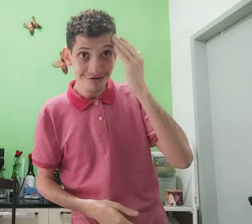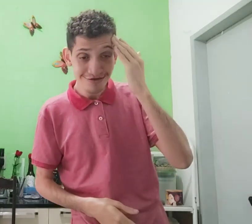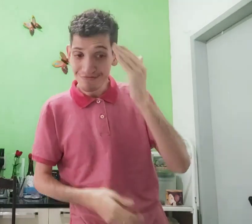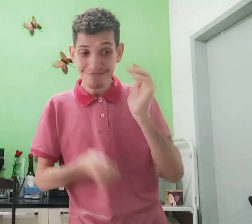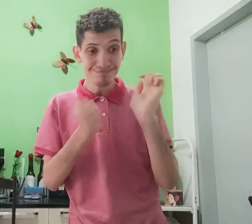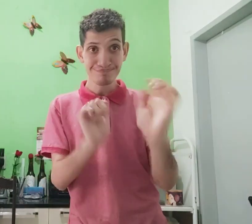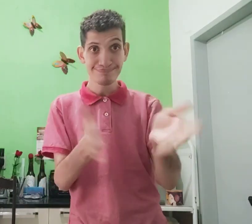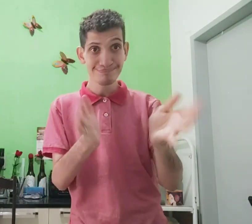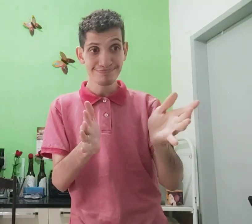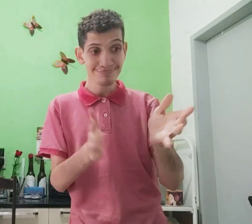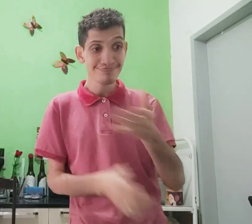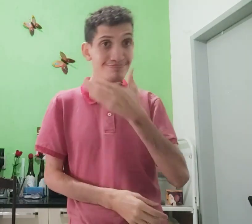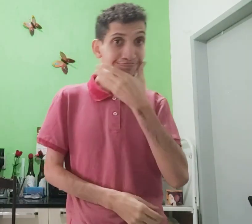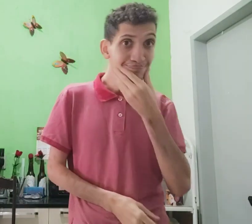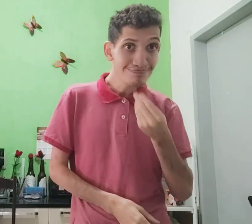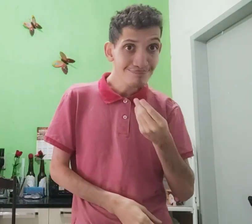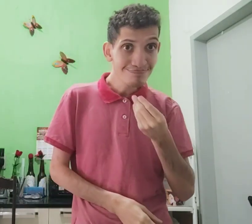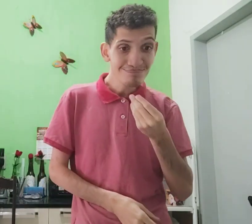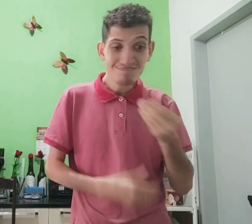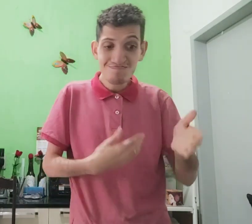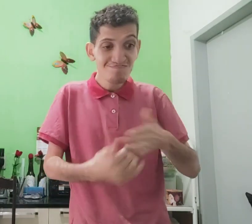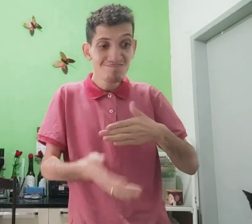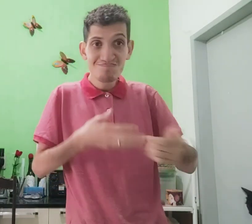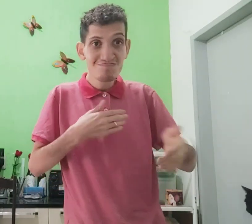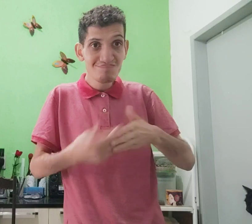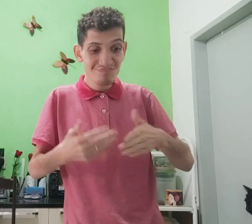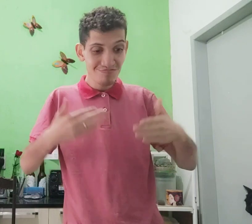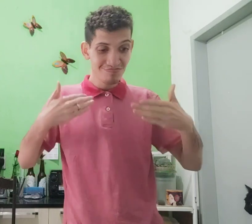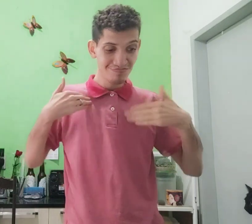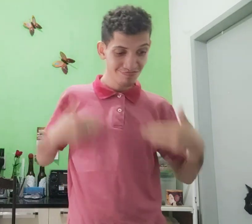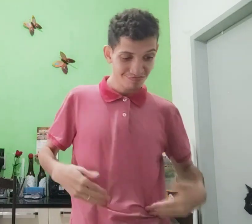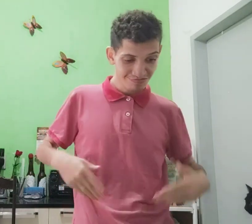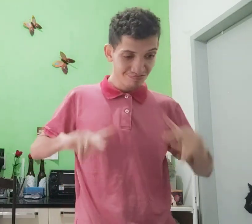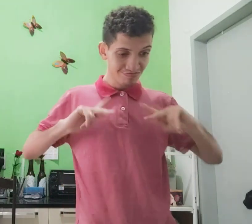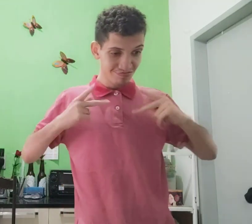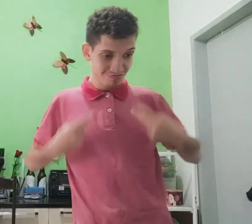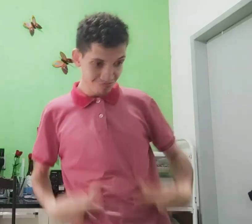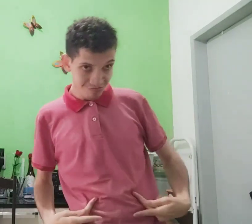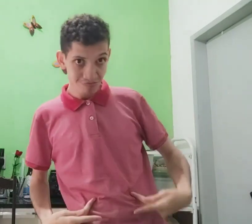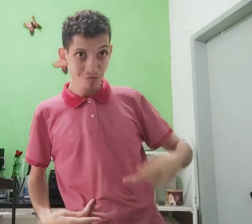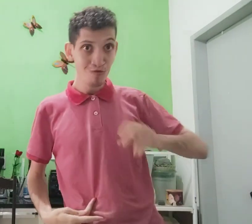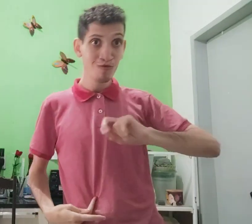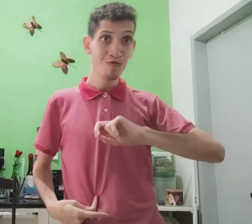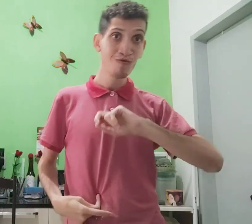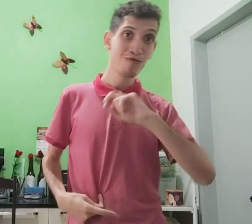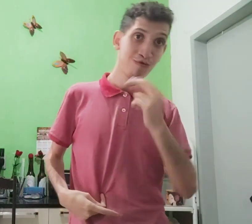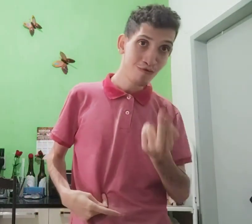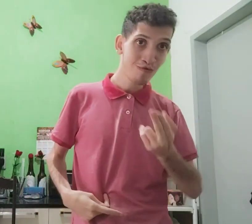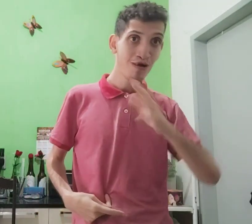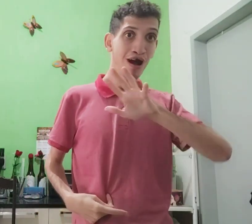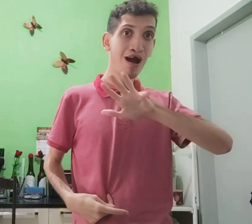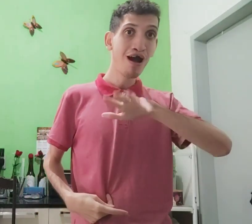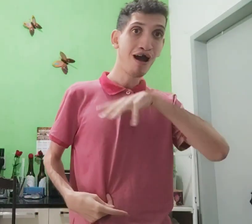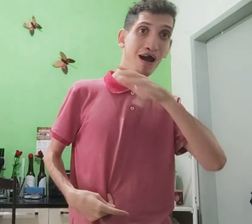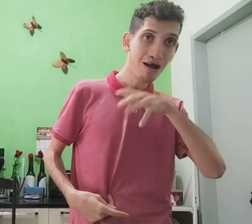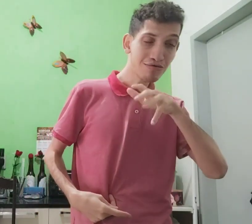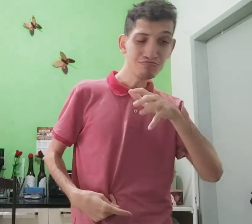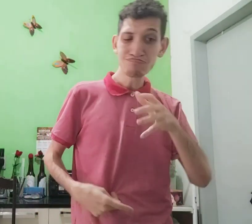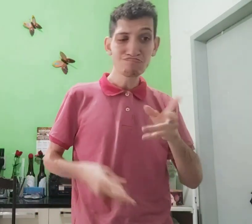mulher, entendeu? Sinaliza o mesmo, macho, tanto faz corpo humano ou animal,